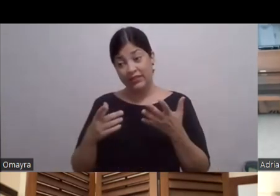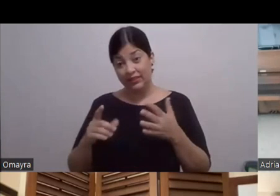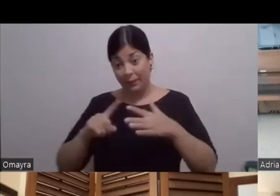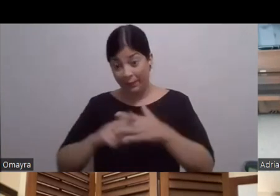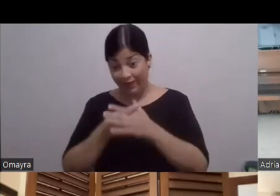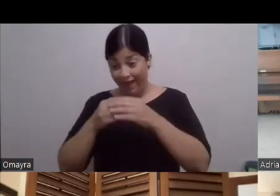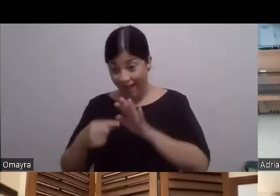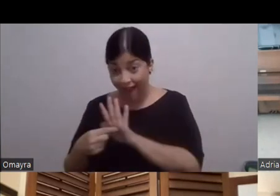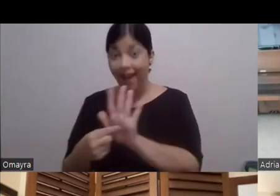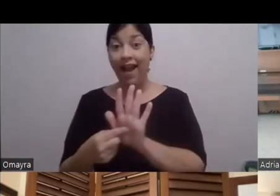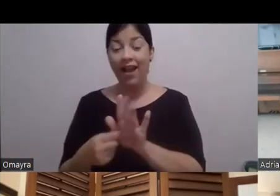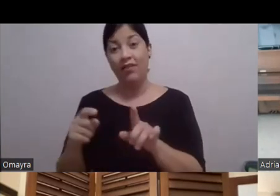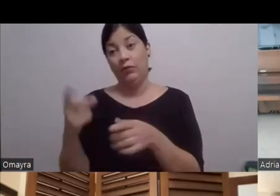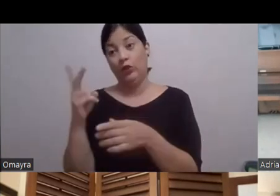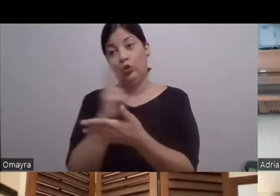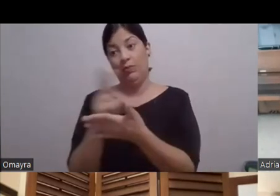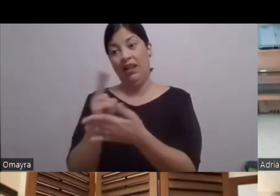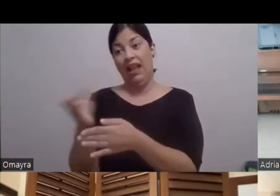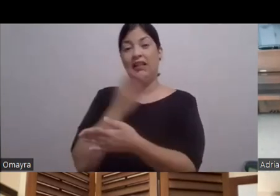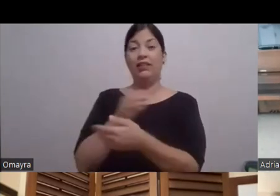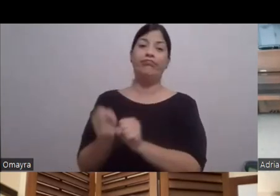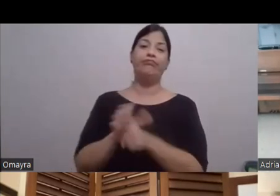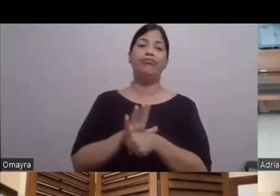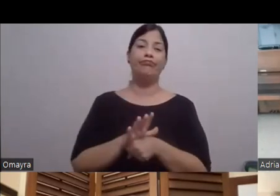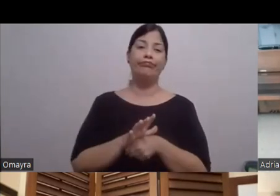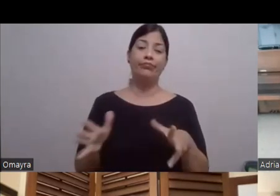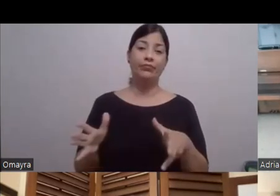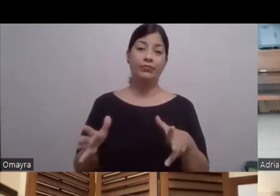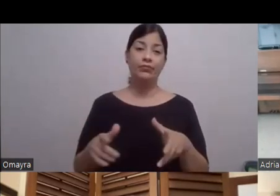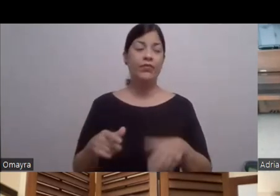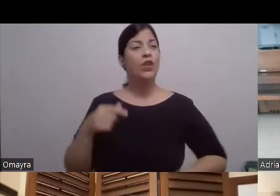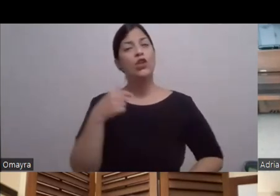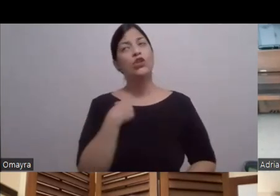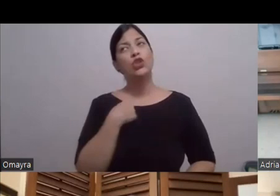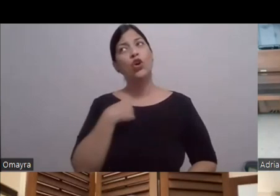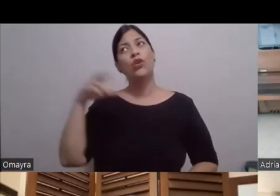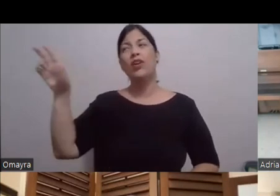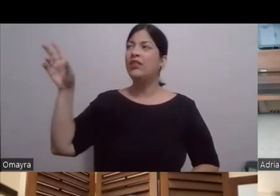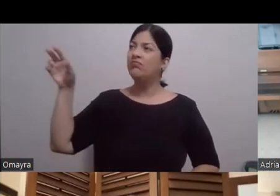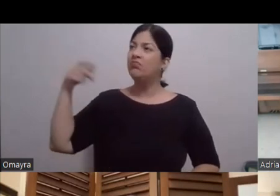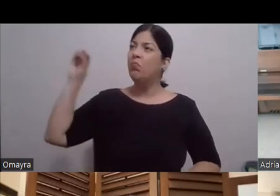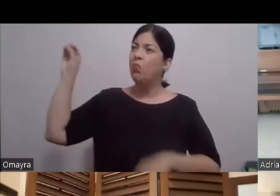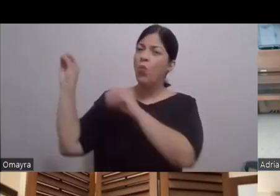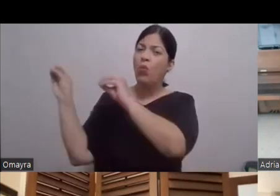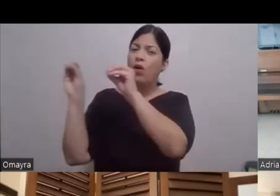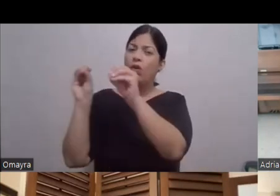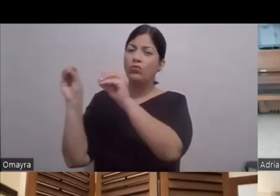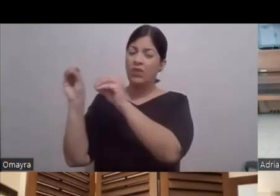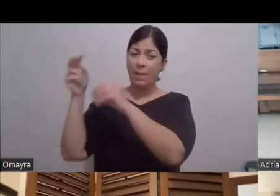acuerdo Entonces pues mira Yo estaba en ese momento En transición Allá en México De casa Me acababa de dejar La casa en la que yo Estuve viviendo Como